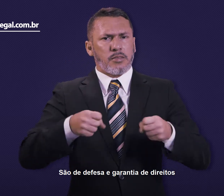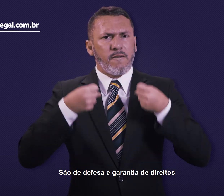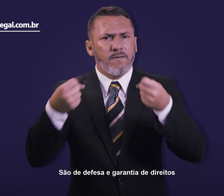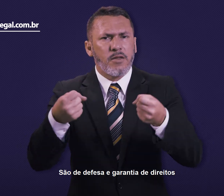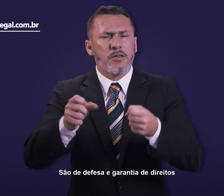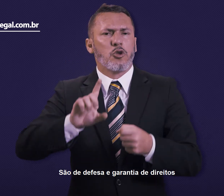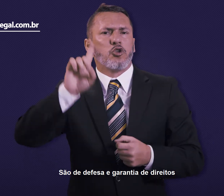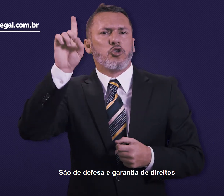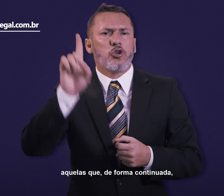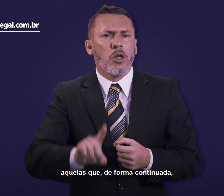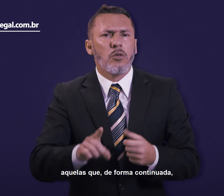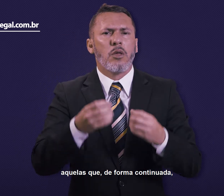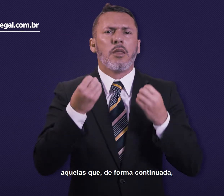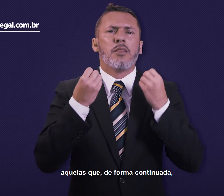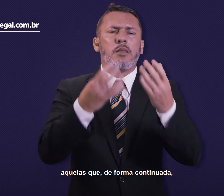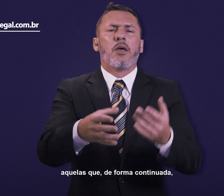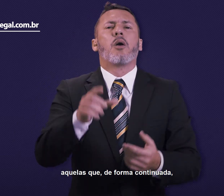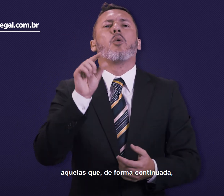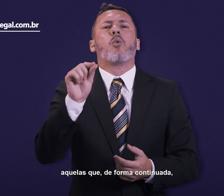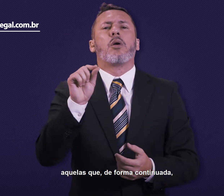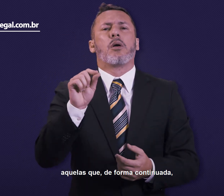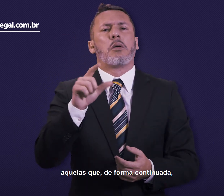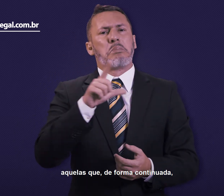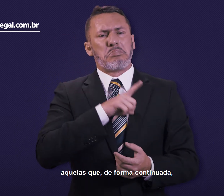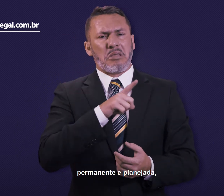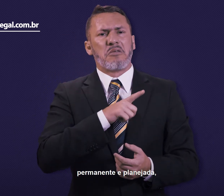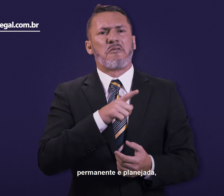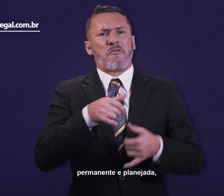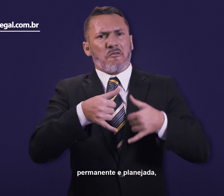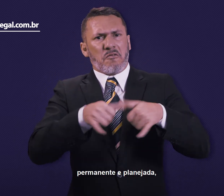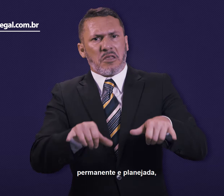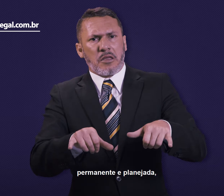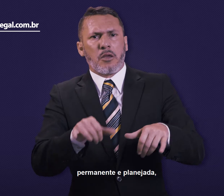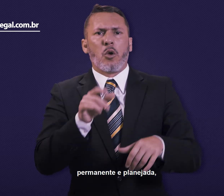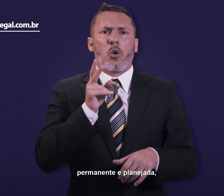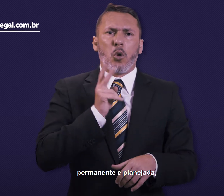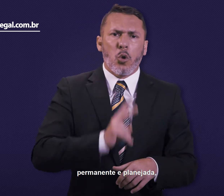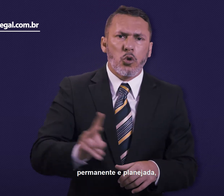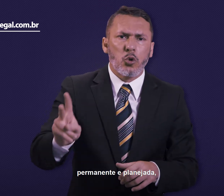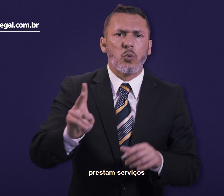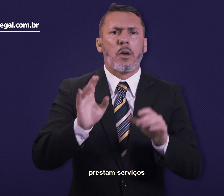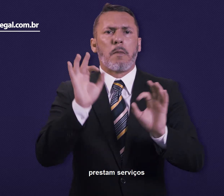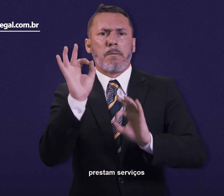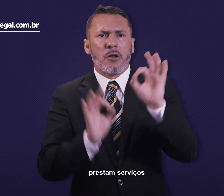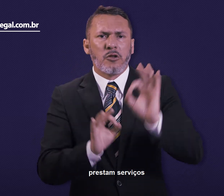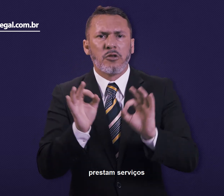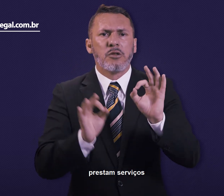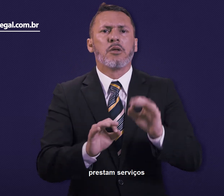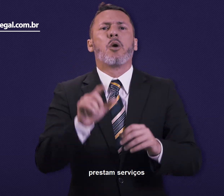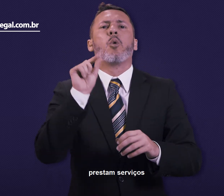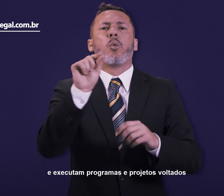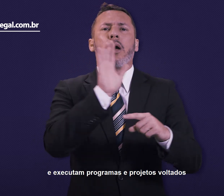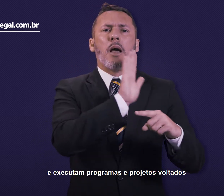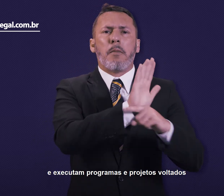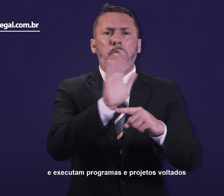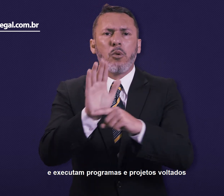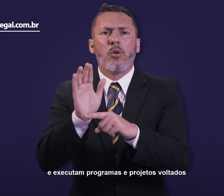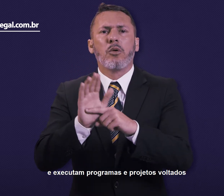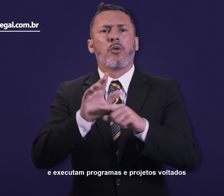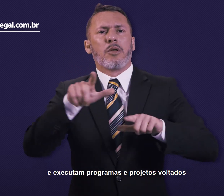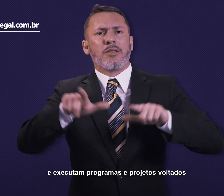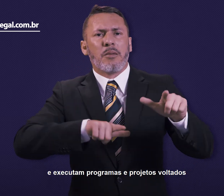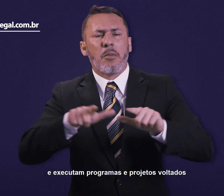garantia de direitos aquelas que, de forma continuada, permanente e planejada, prestam serviços e